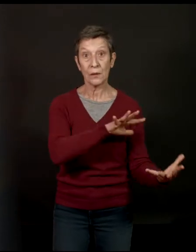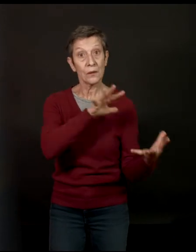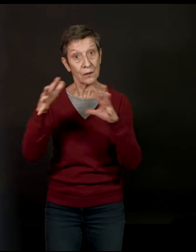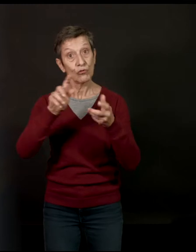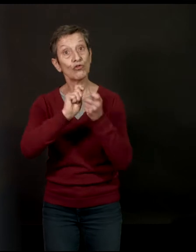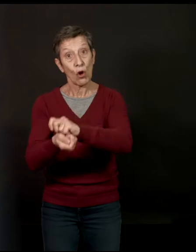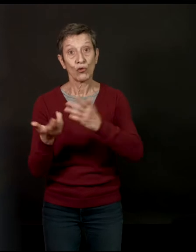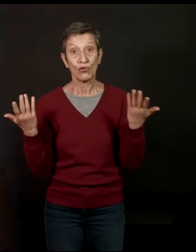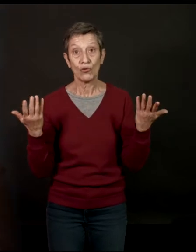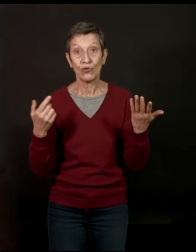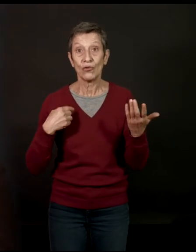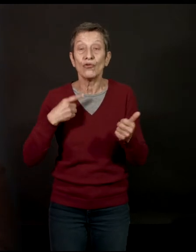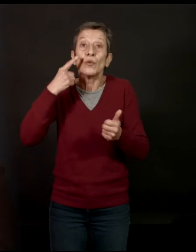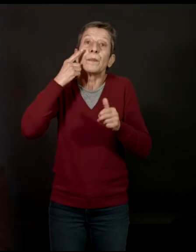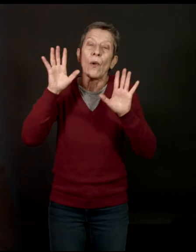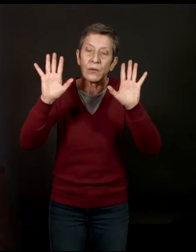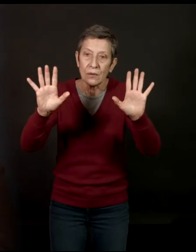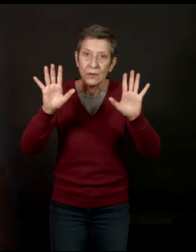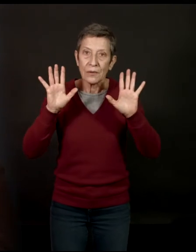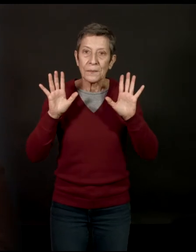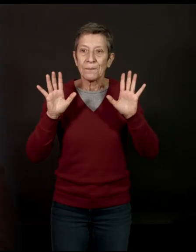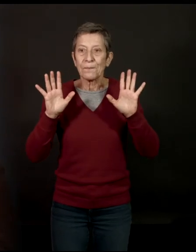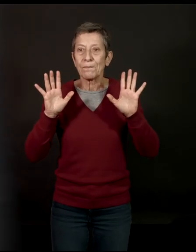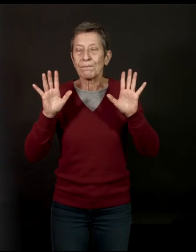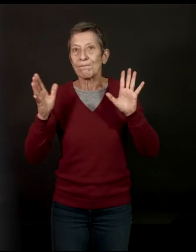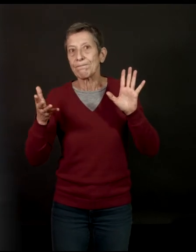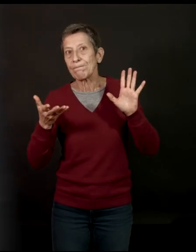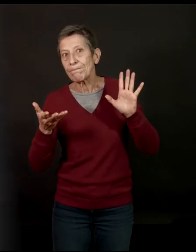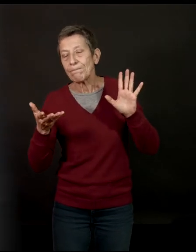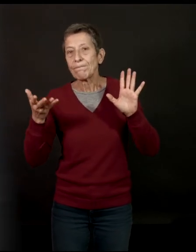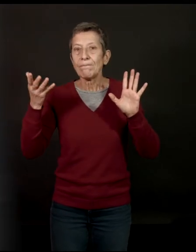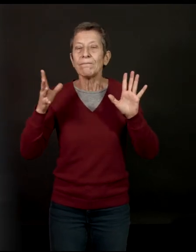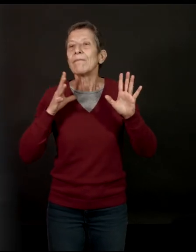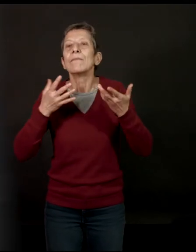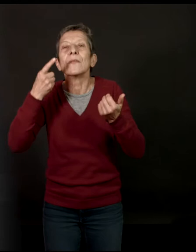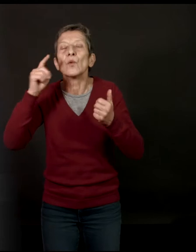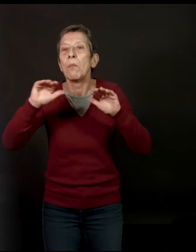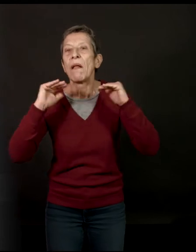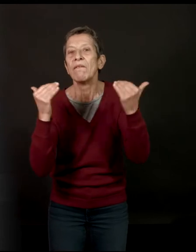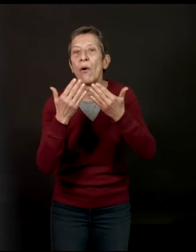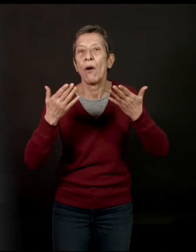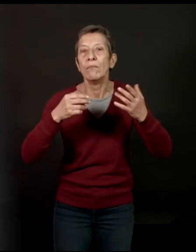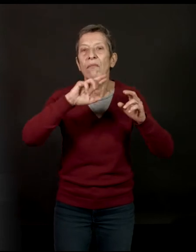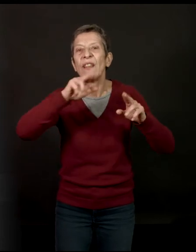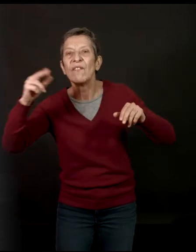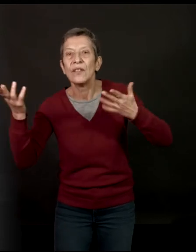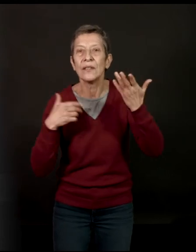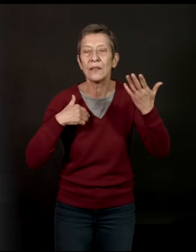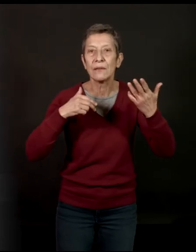Je pense qu'il y a un grand enjeu autour des séries, les plateformes style Netflix,